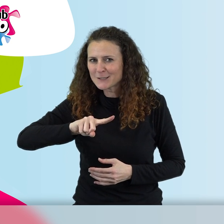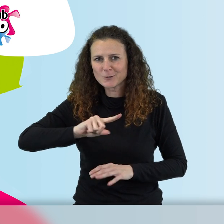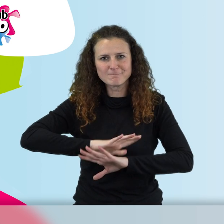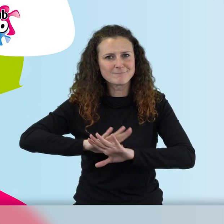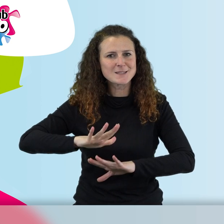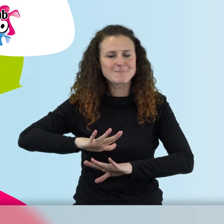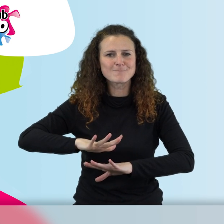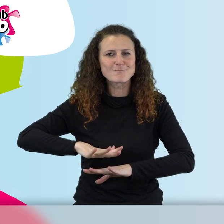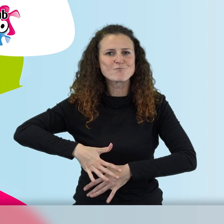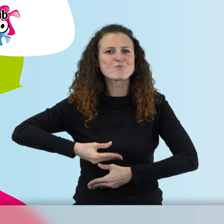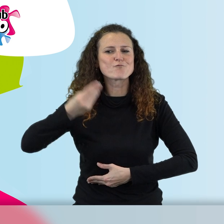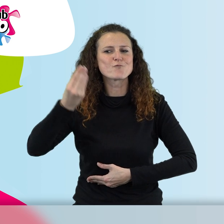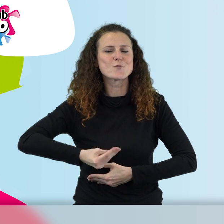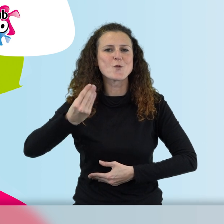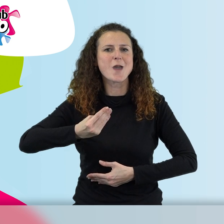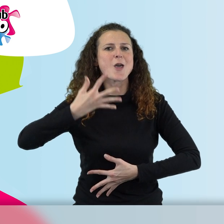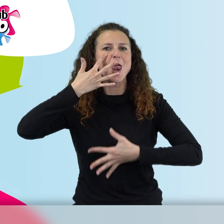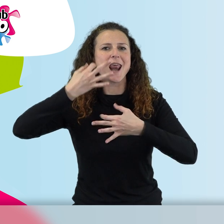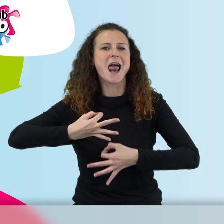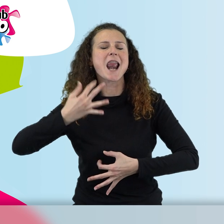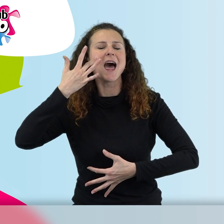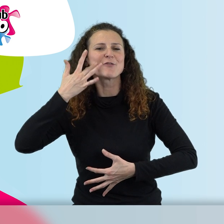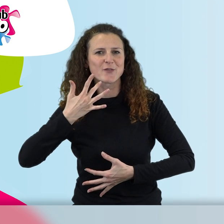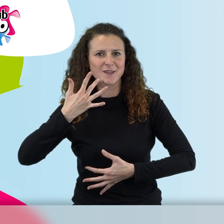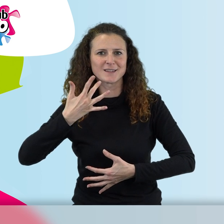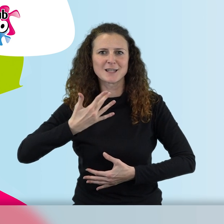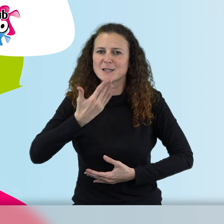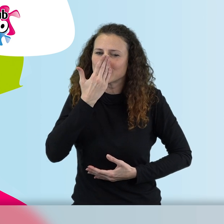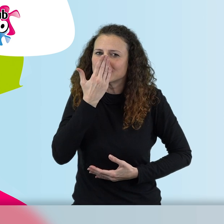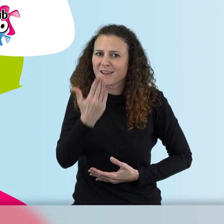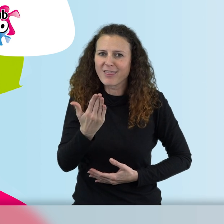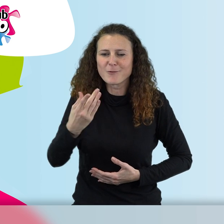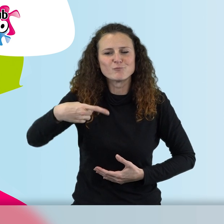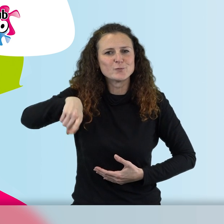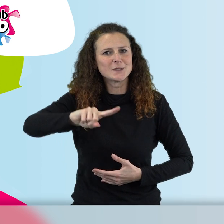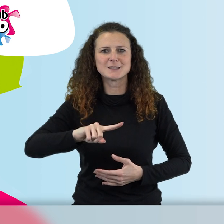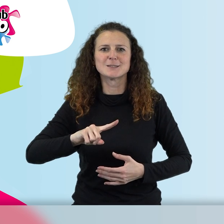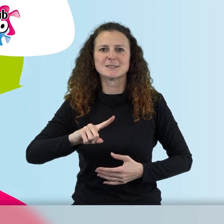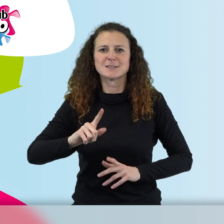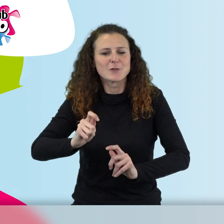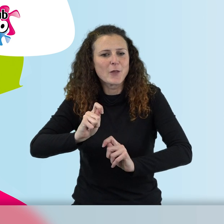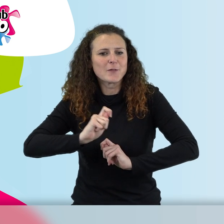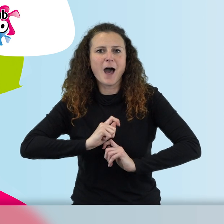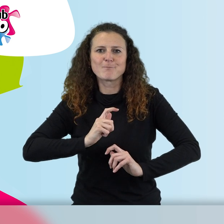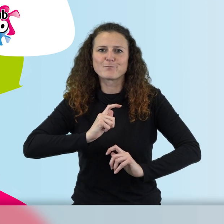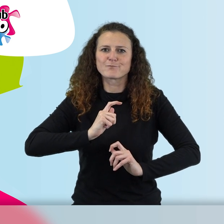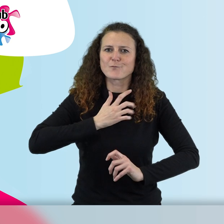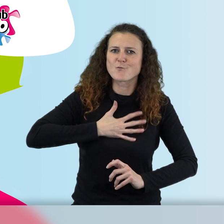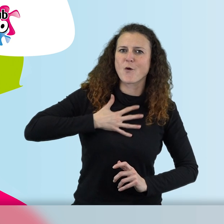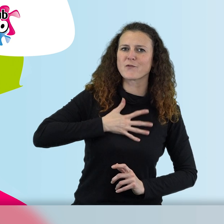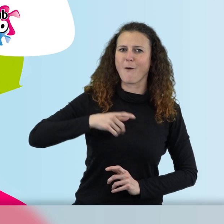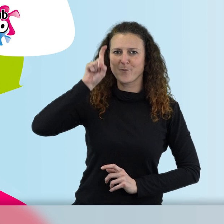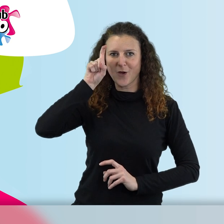auténtico, es real, es sincero y eso reconforta mucho